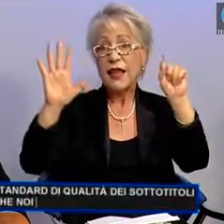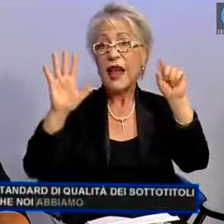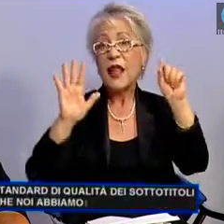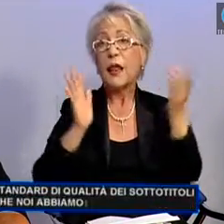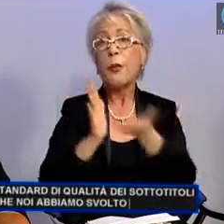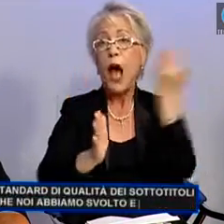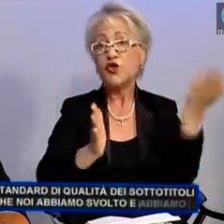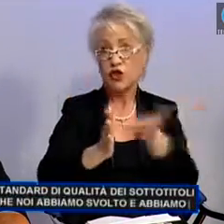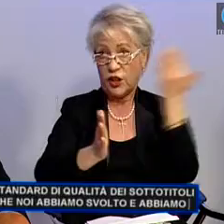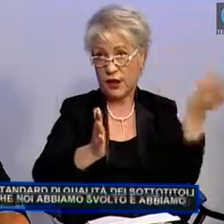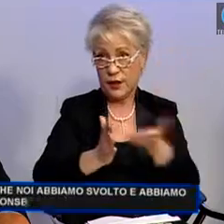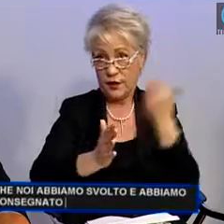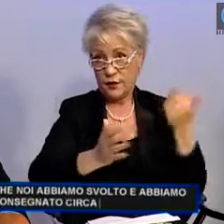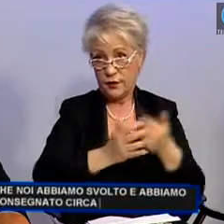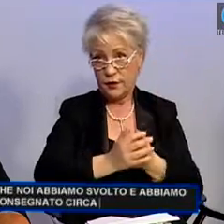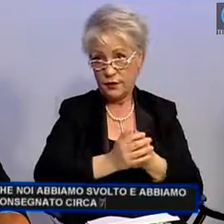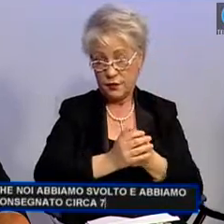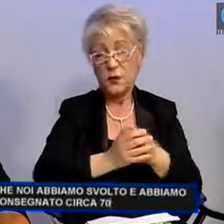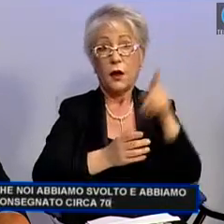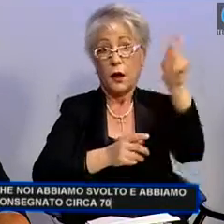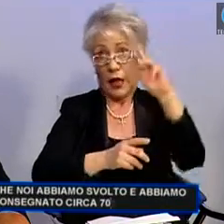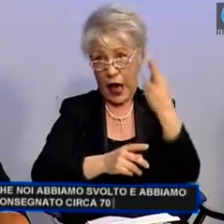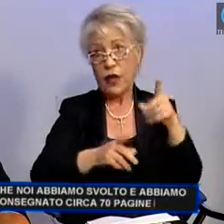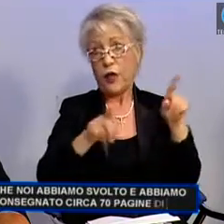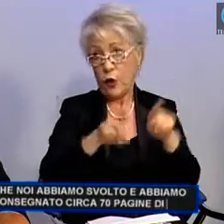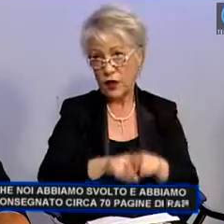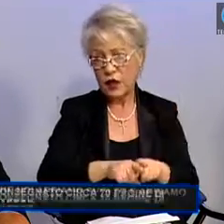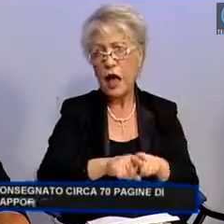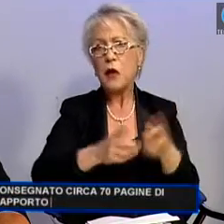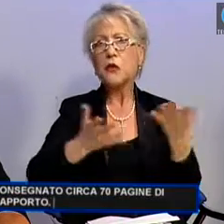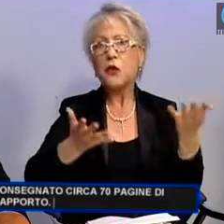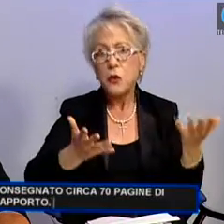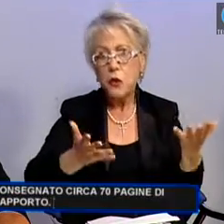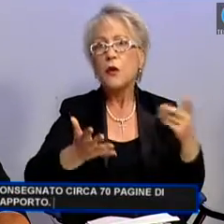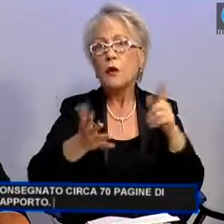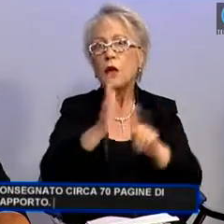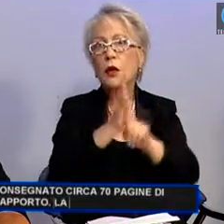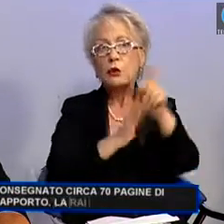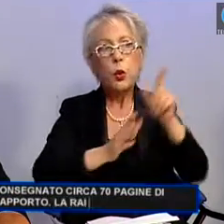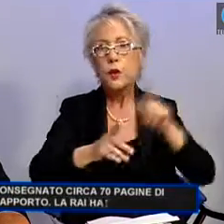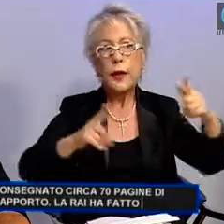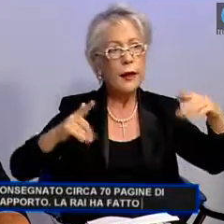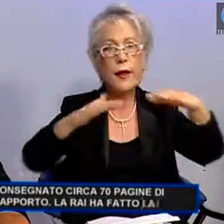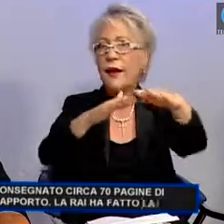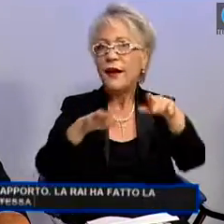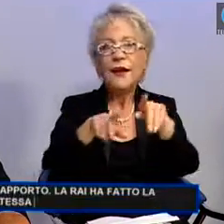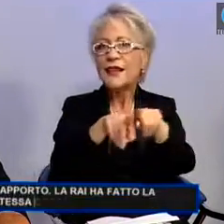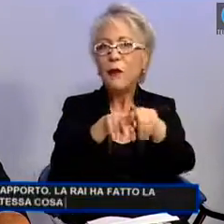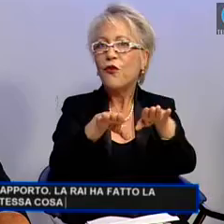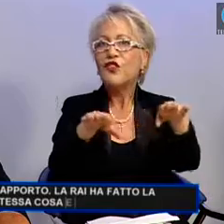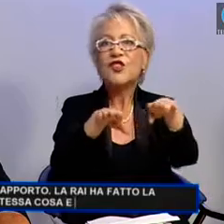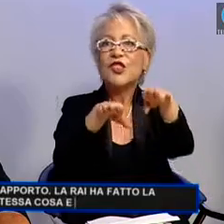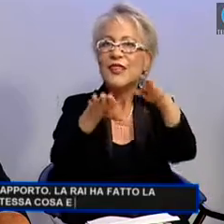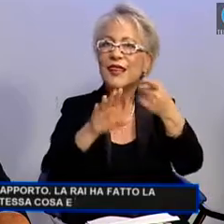consegnato circa 70 pagine di rapporto. La RAI ha fatto la stessa cosa e